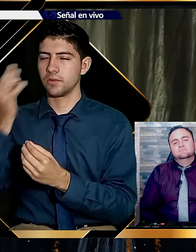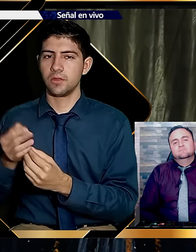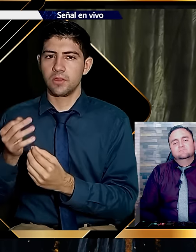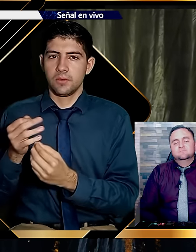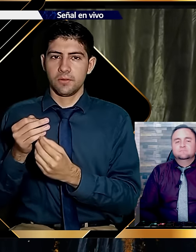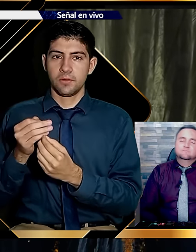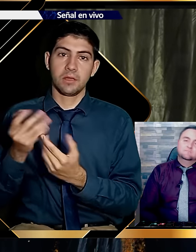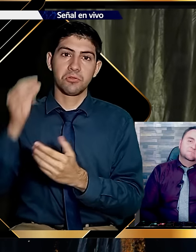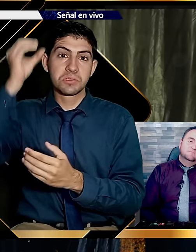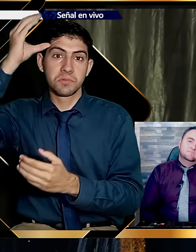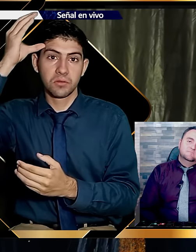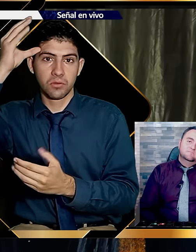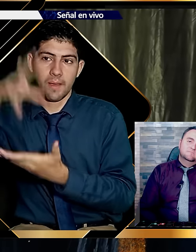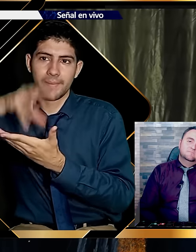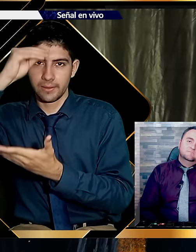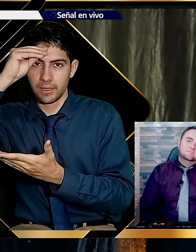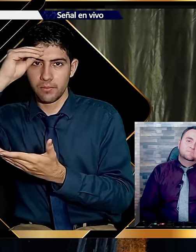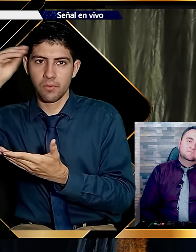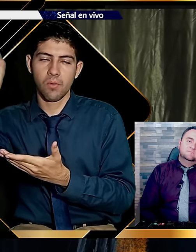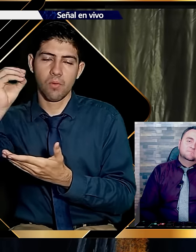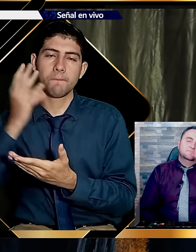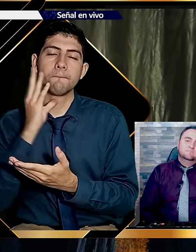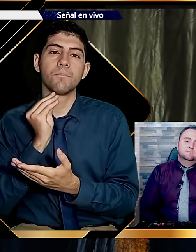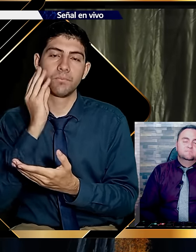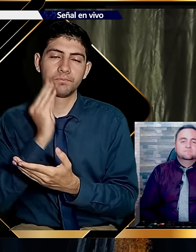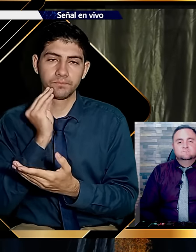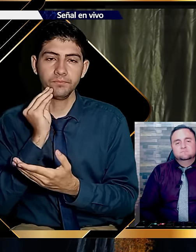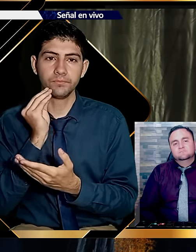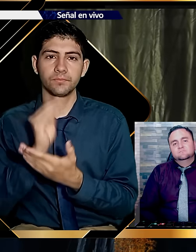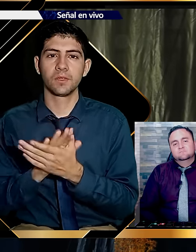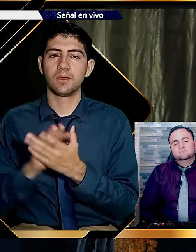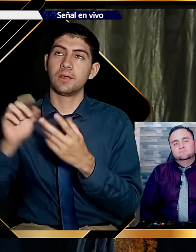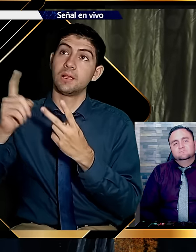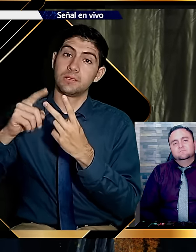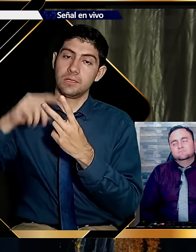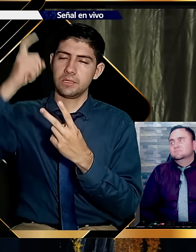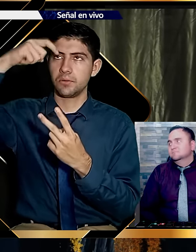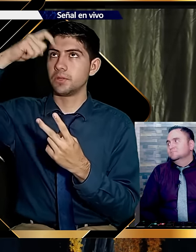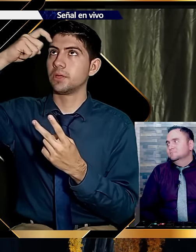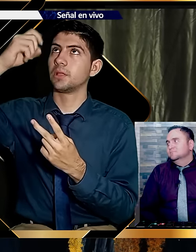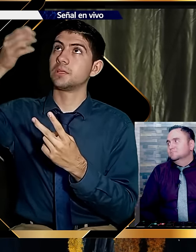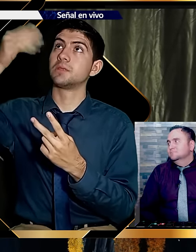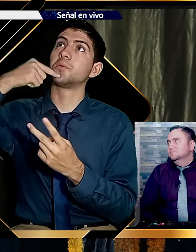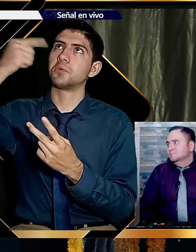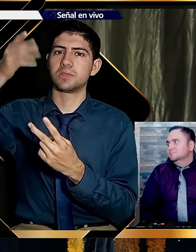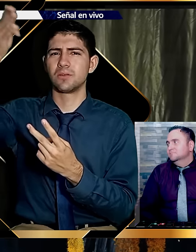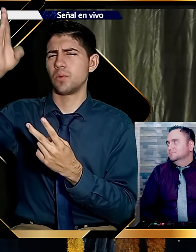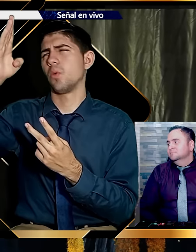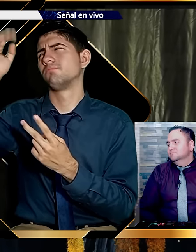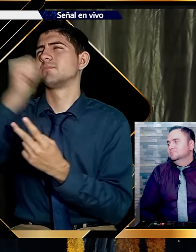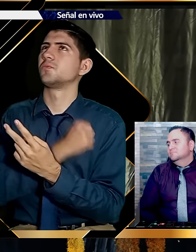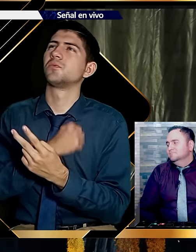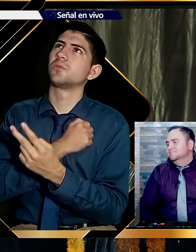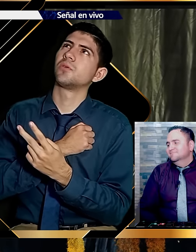Por estudio o por experiencia. La sabiduría. Podemos demandarla de Dios. Si alguno.